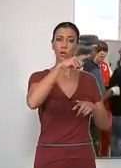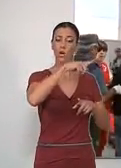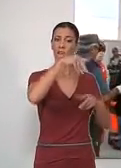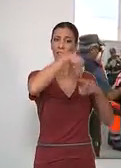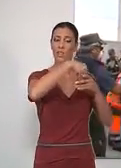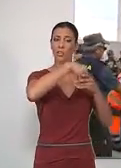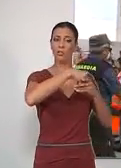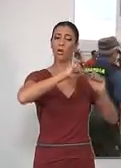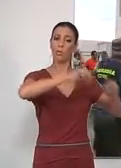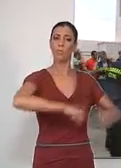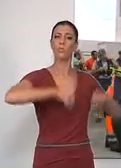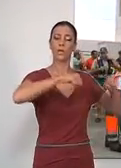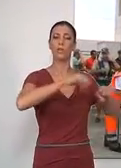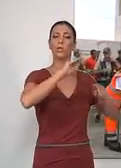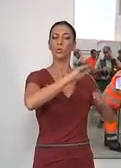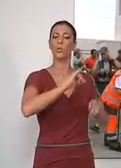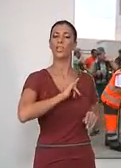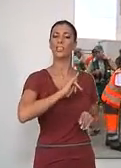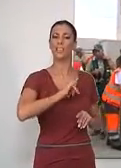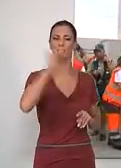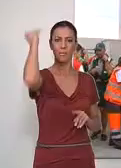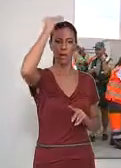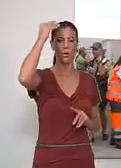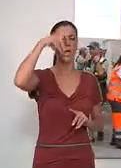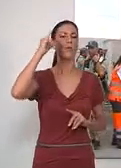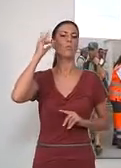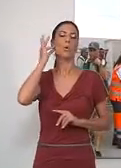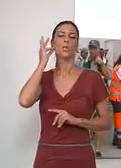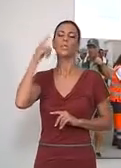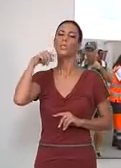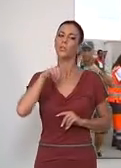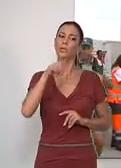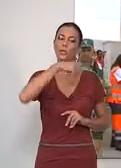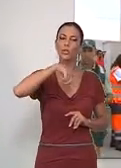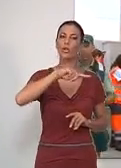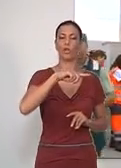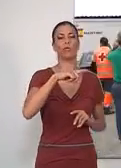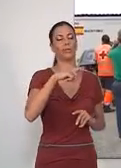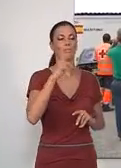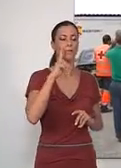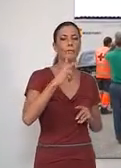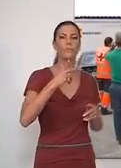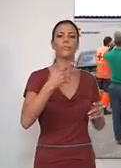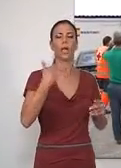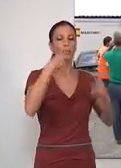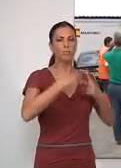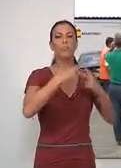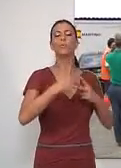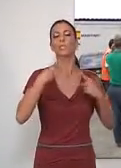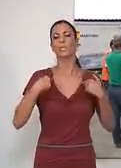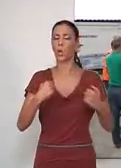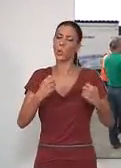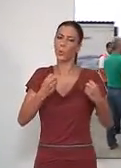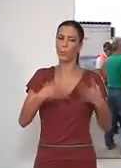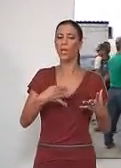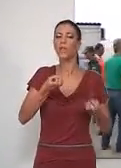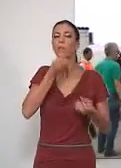ocupantes de la embarcación de origen marroquí, se encuentra una mujer y todos presentan un buen estado de salud, según ha informado